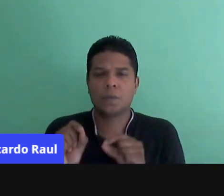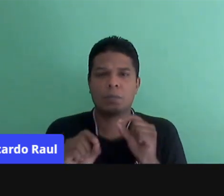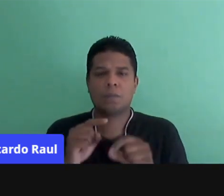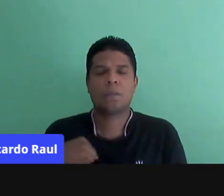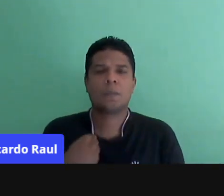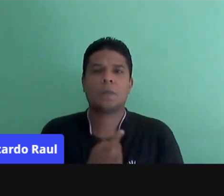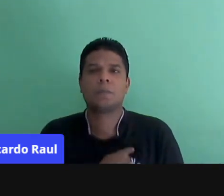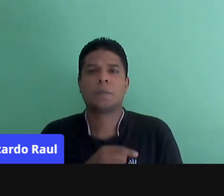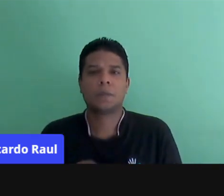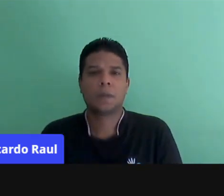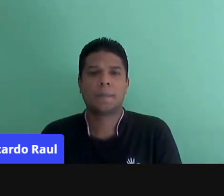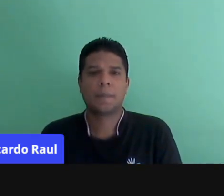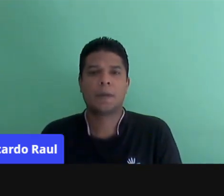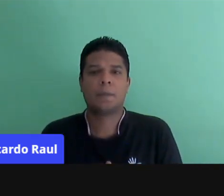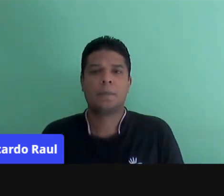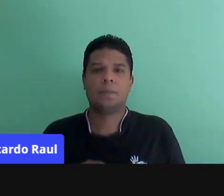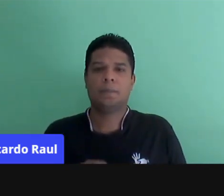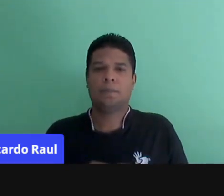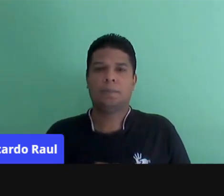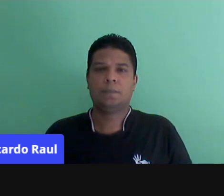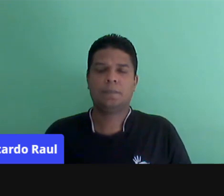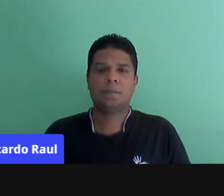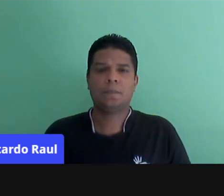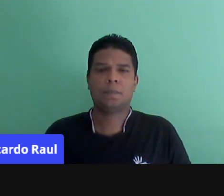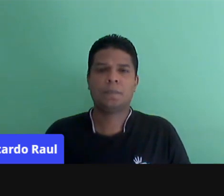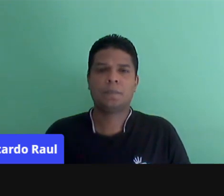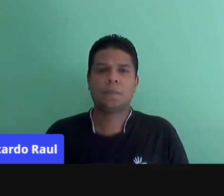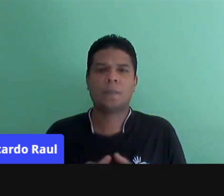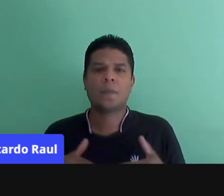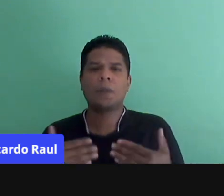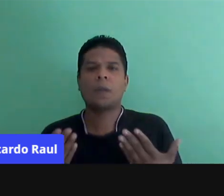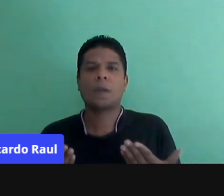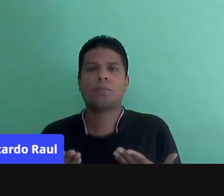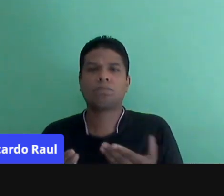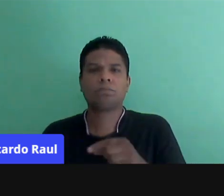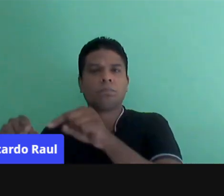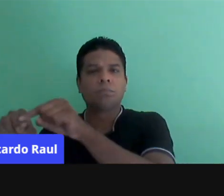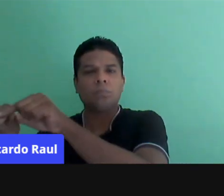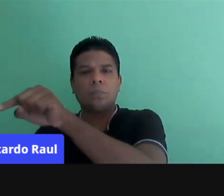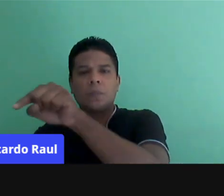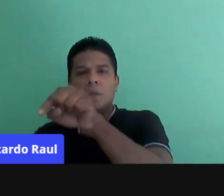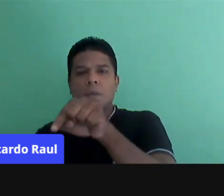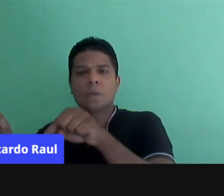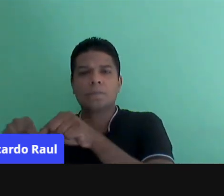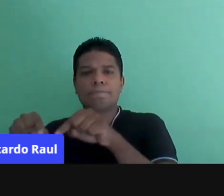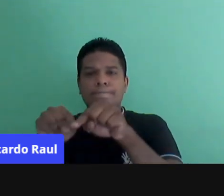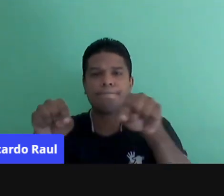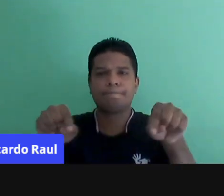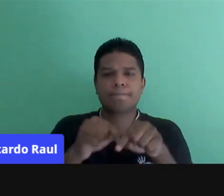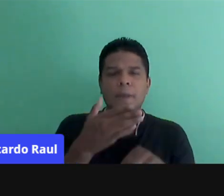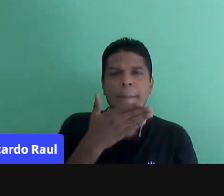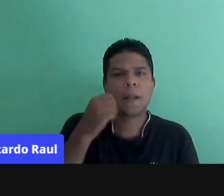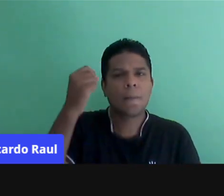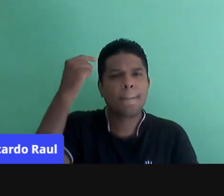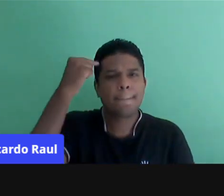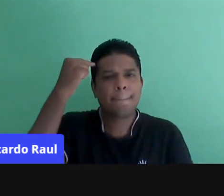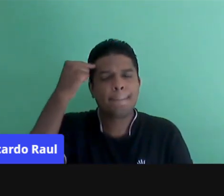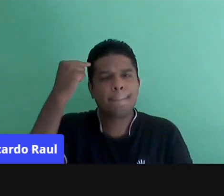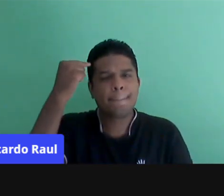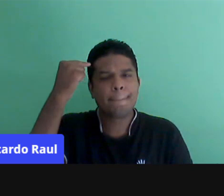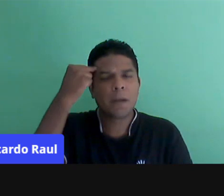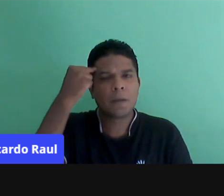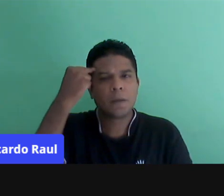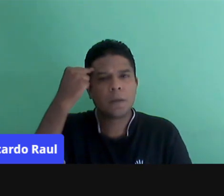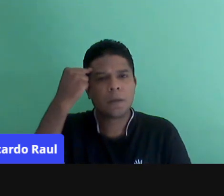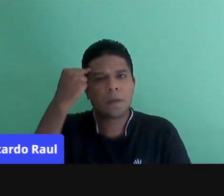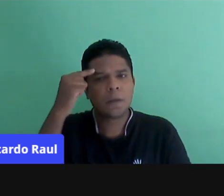temos também? Qual seria o ambiente propício para que isso acontecesse? Como eu posso pensar num cenário de investigação?